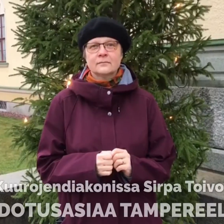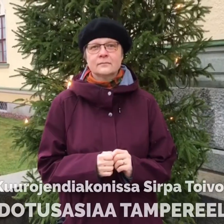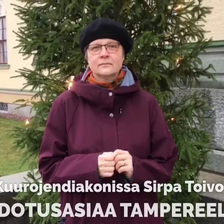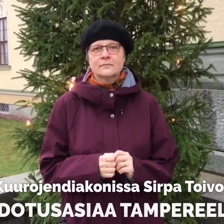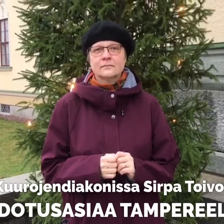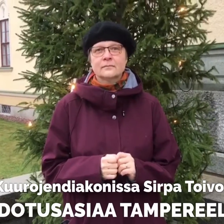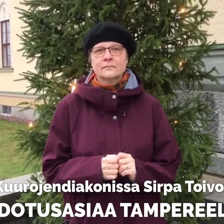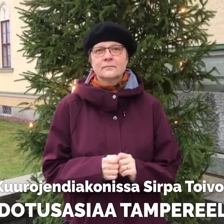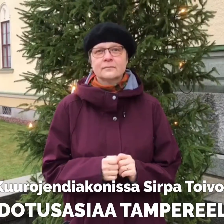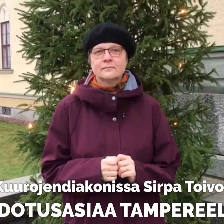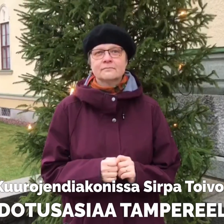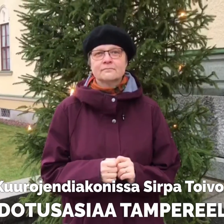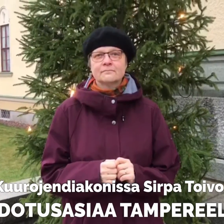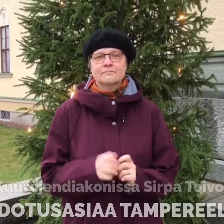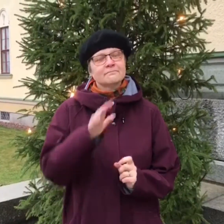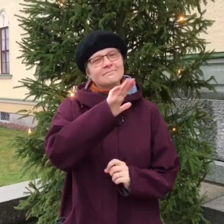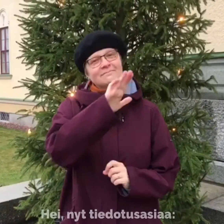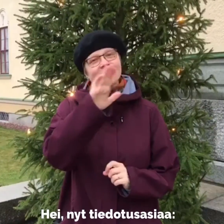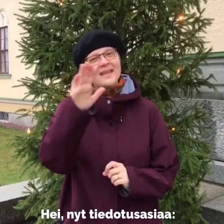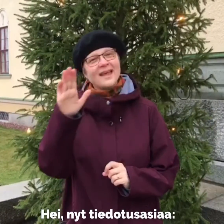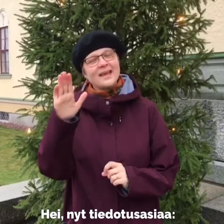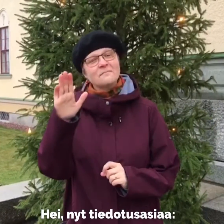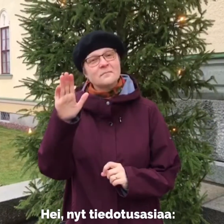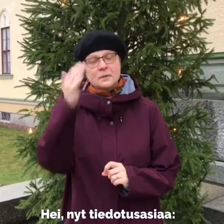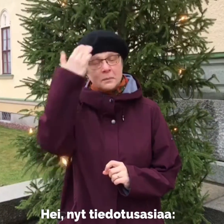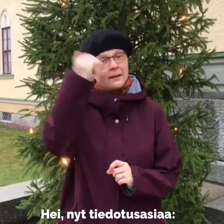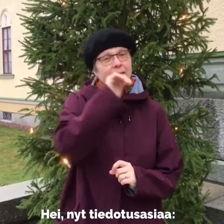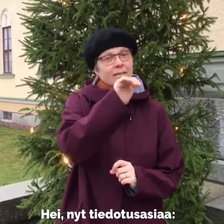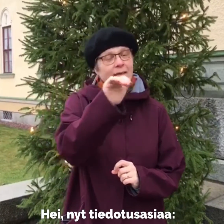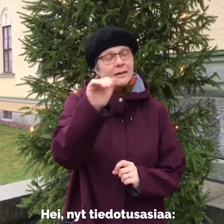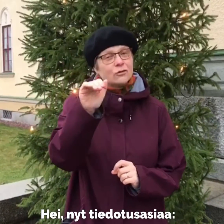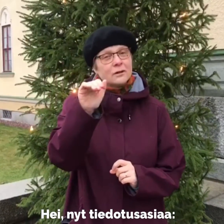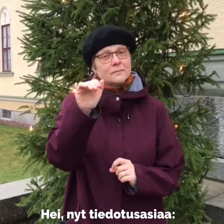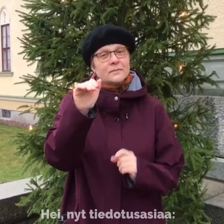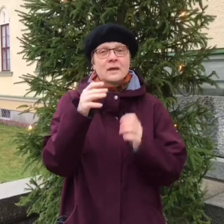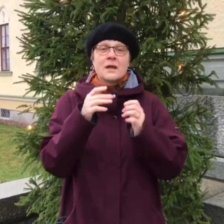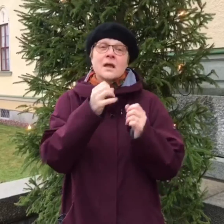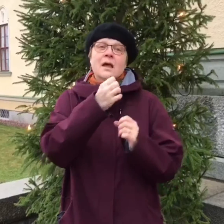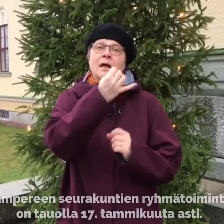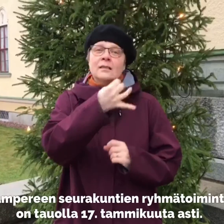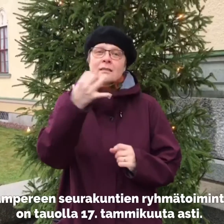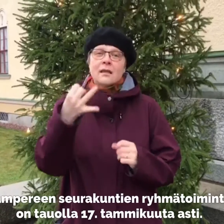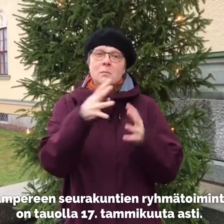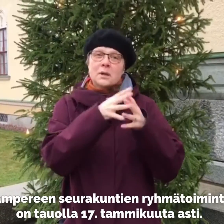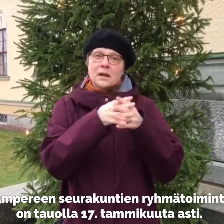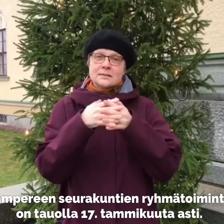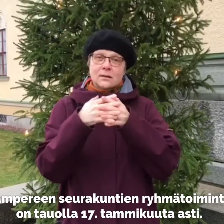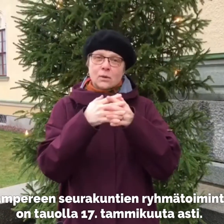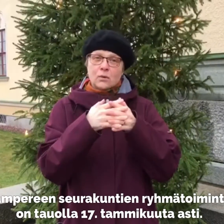Tiedotusasiaa Tampereelta. Hei, nyt tiedotusasiaa.